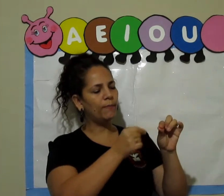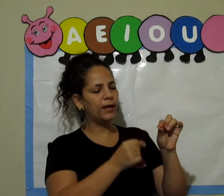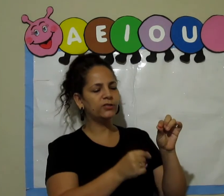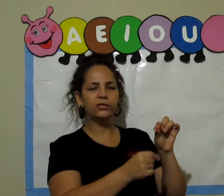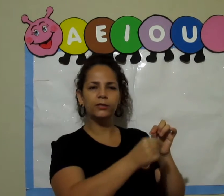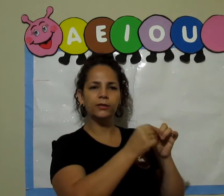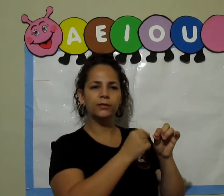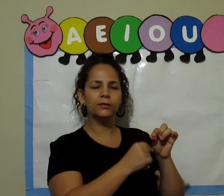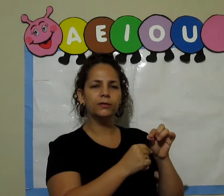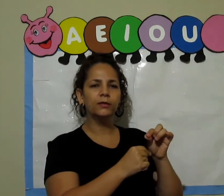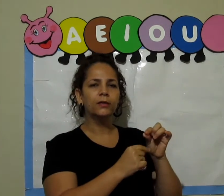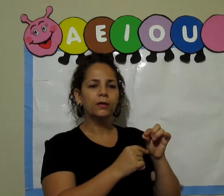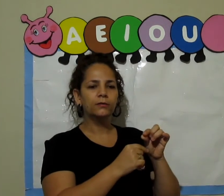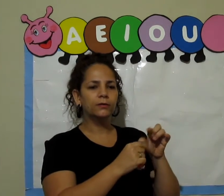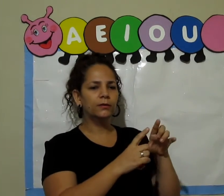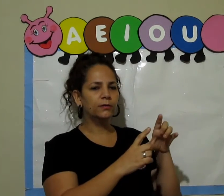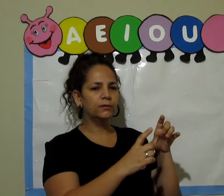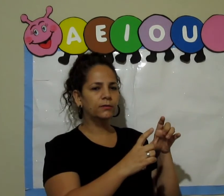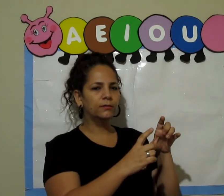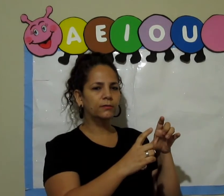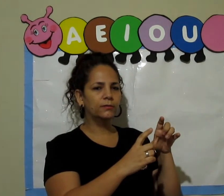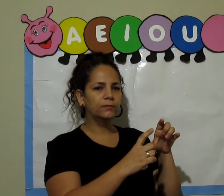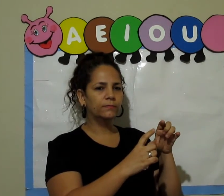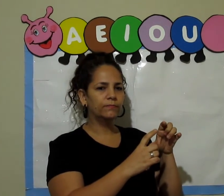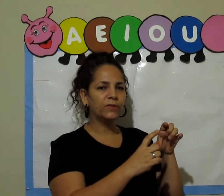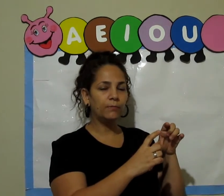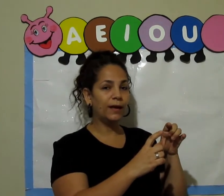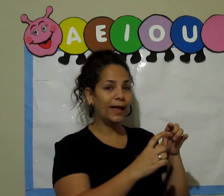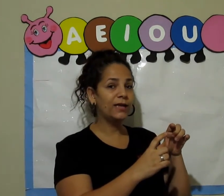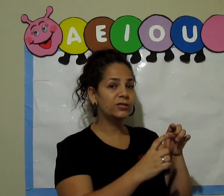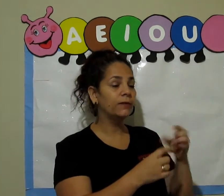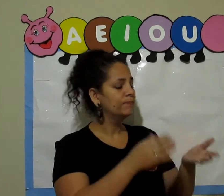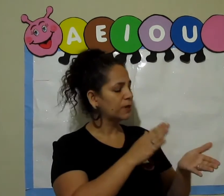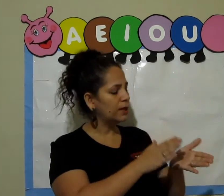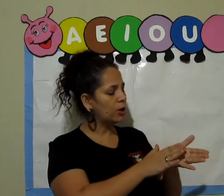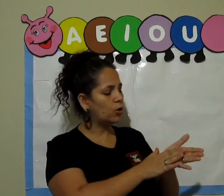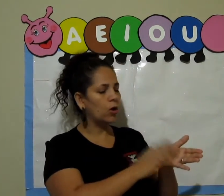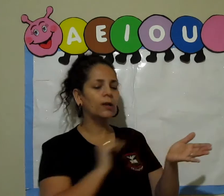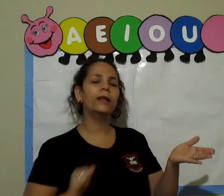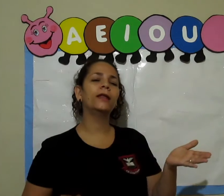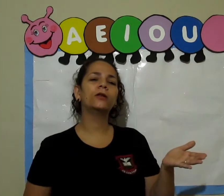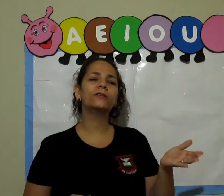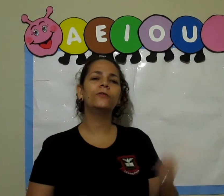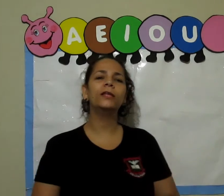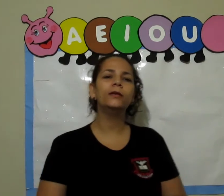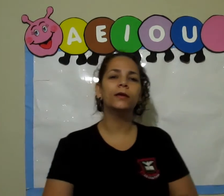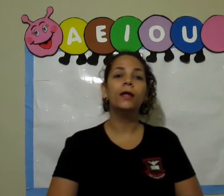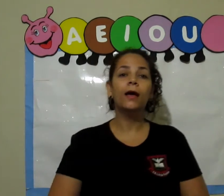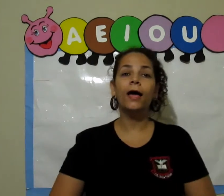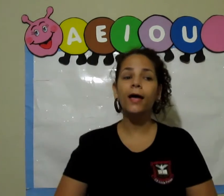beiradinha da embalagem e cola lá na nossa folhinha. Ah,